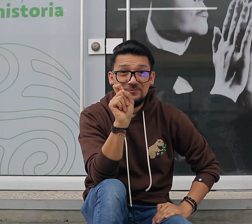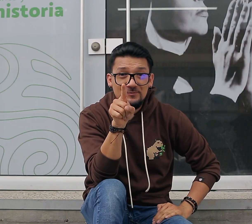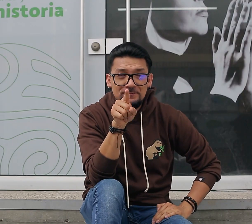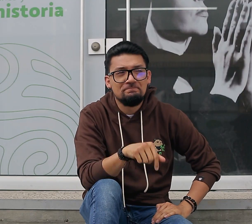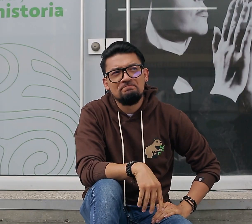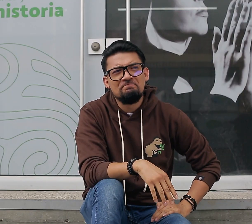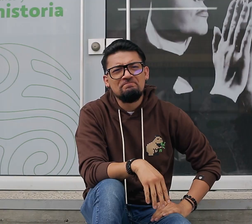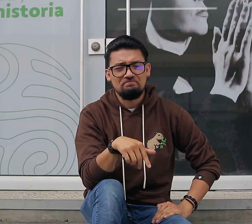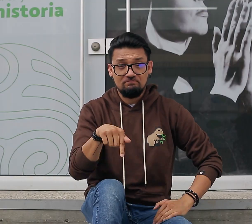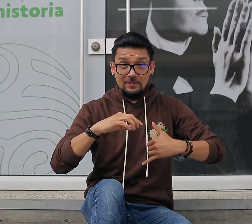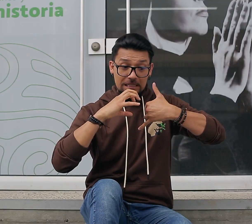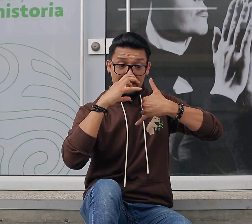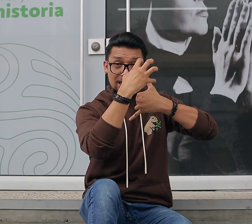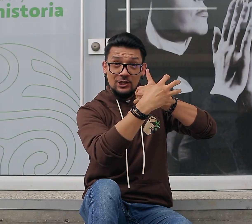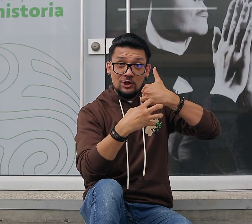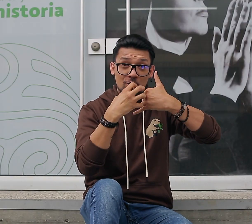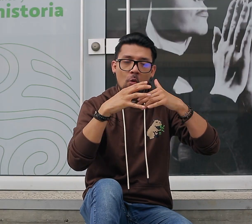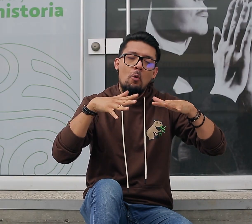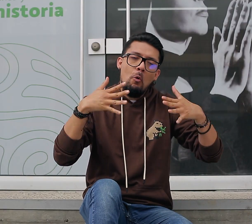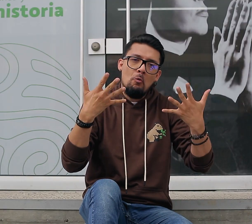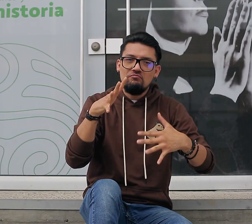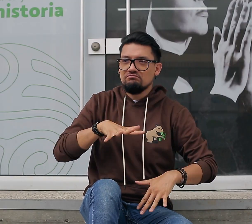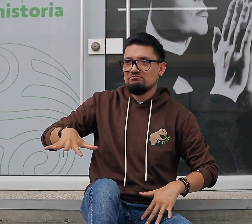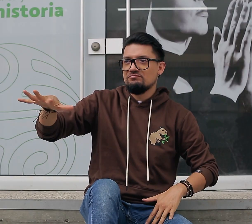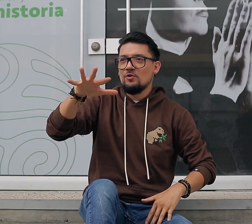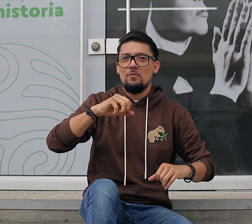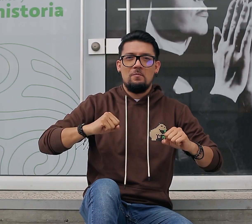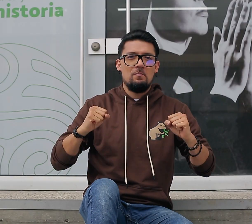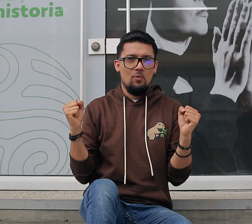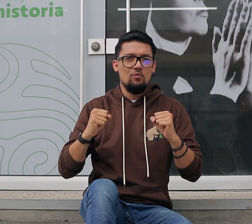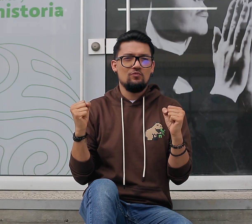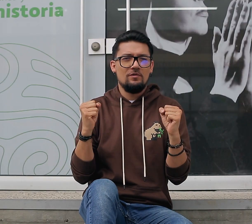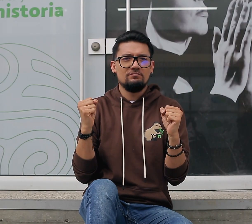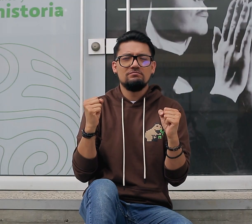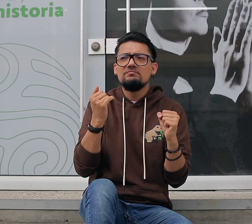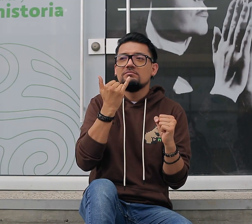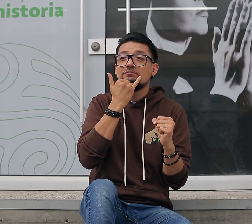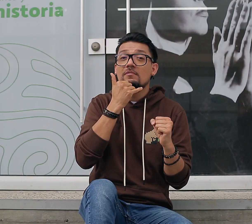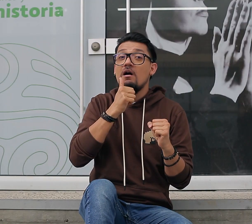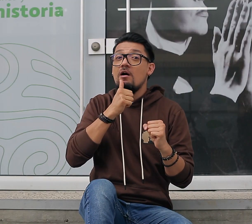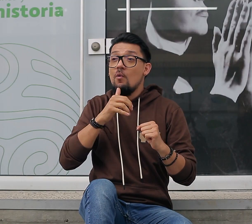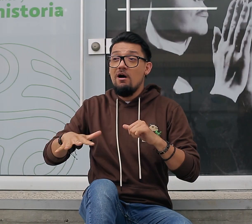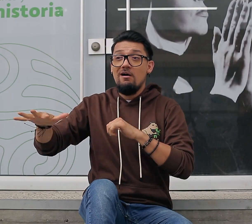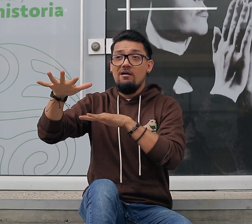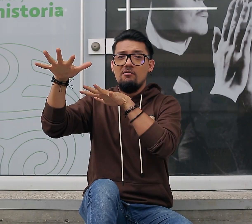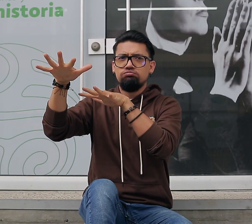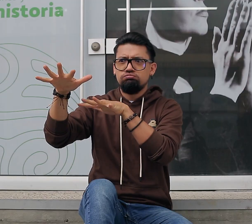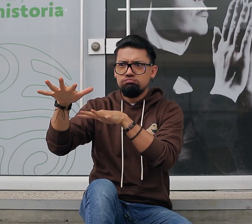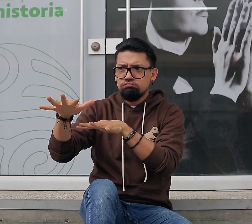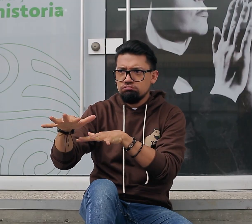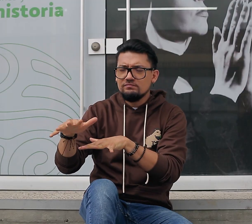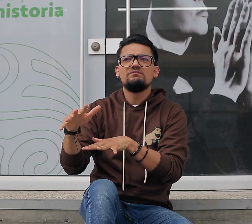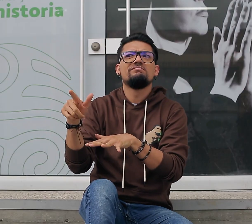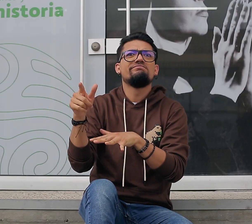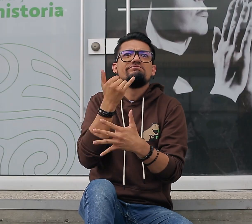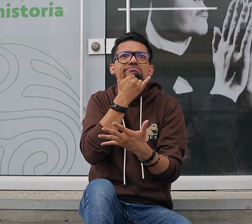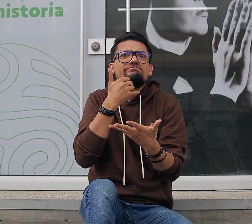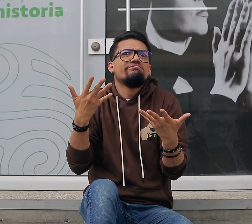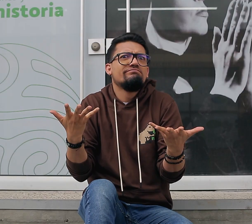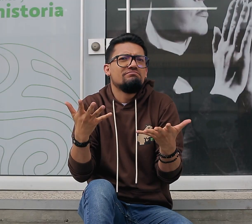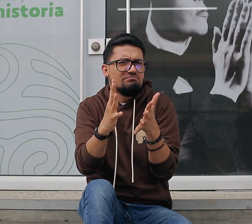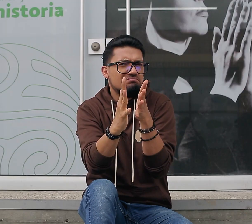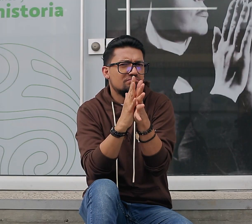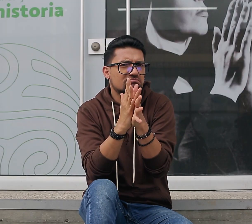iniciemos la entrevista. Sabemos que en las diferentes regiones, como comentaba, al igual que en Bogotá, hay un desabastecimiento de agua.